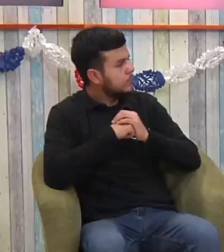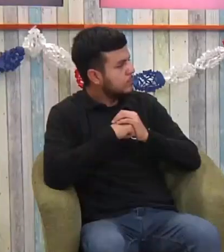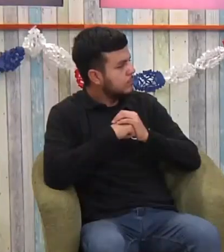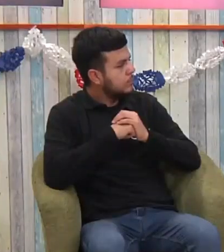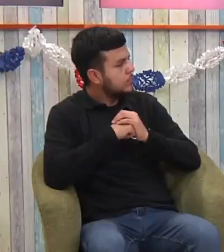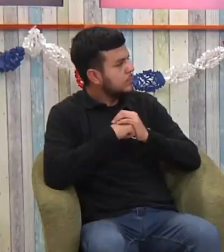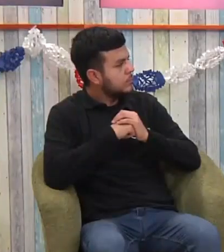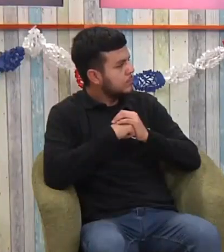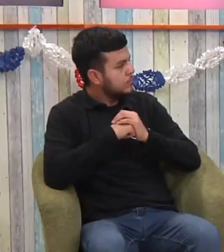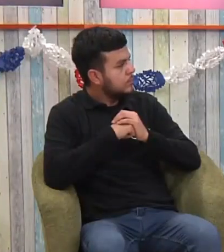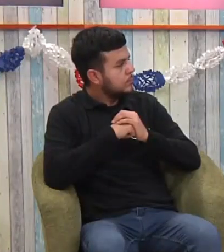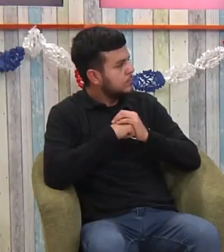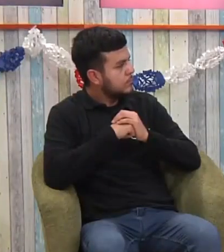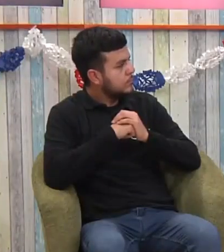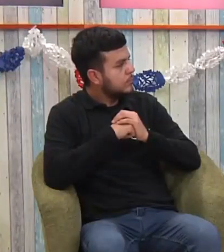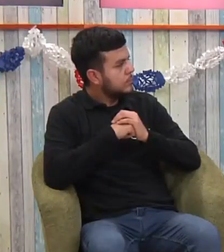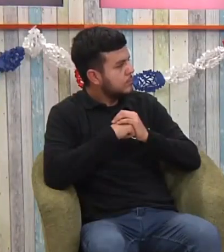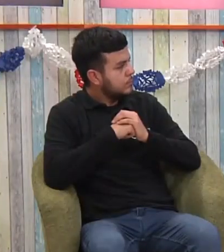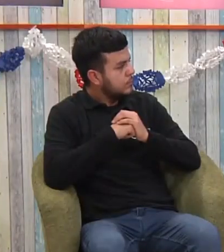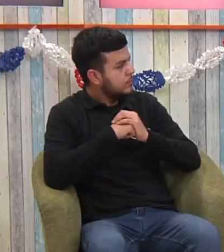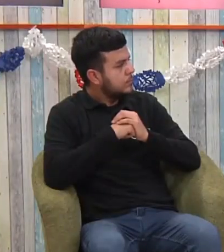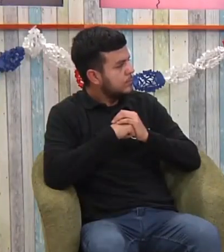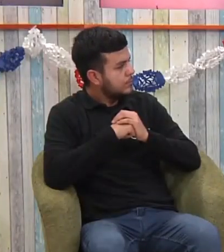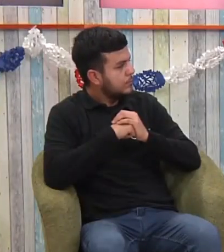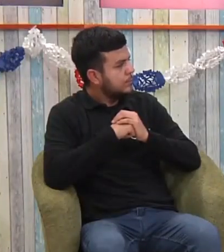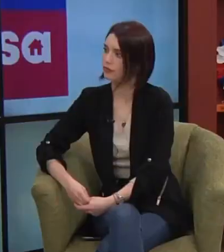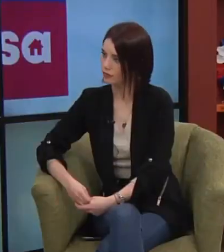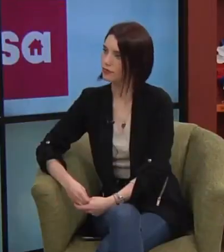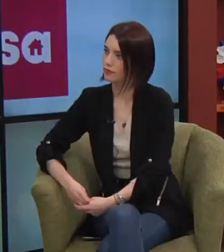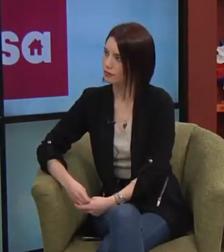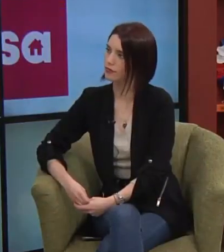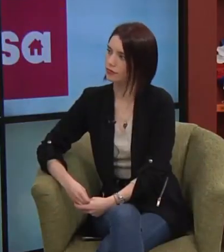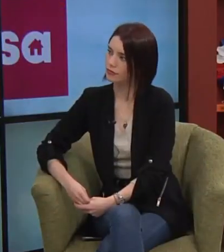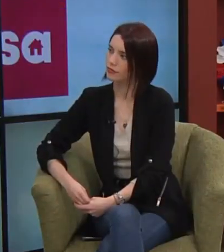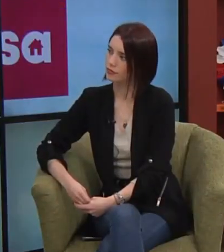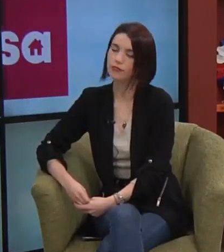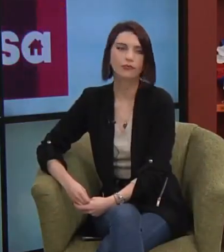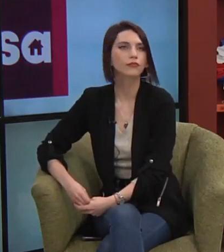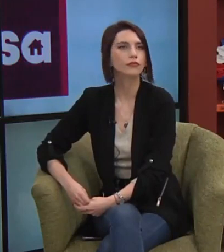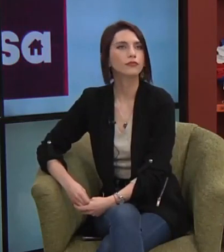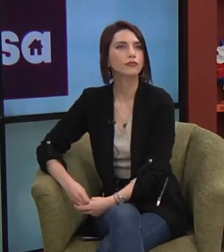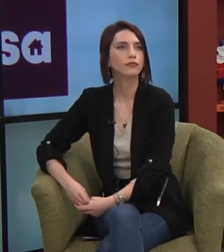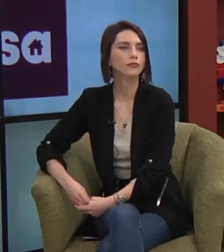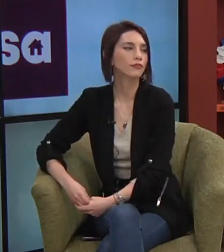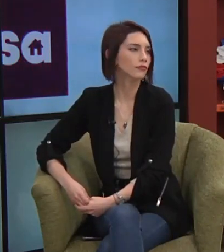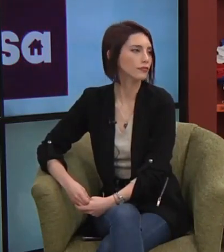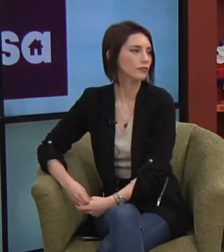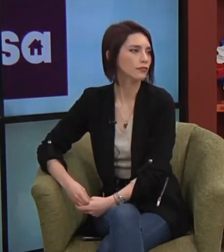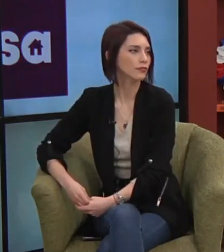importante también, pues parte del aprender lengua de señas. Ahora, la discapacidad es muy amplia, muy variada, pero